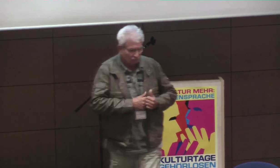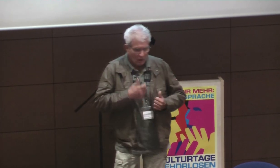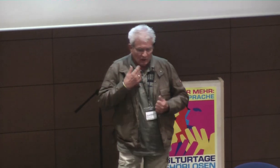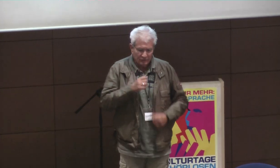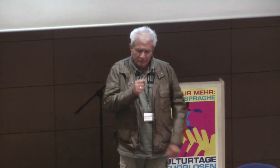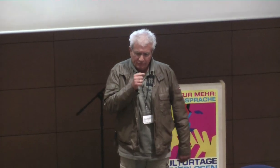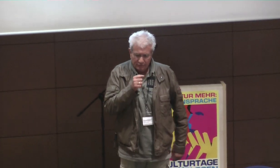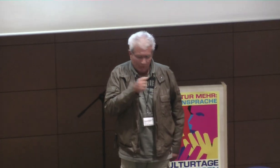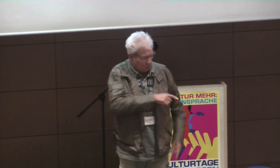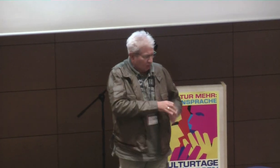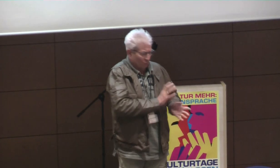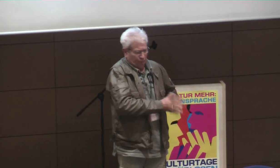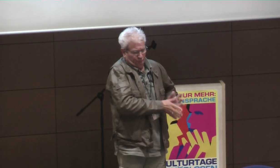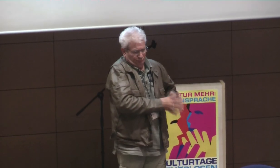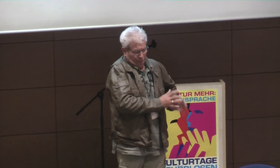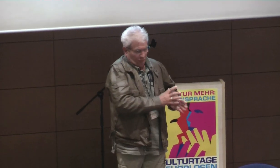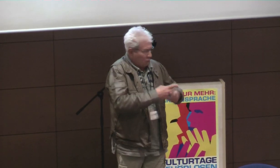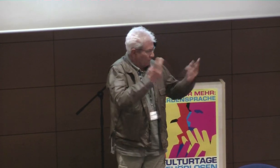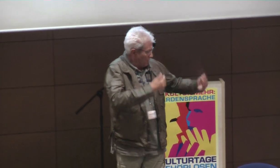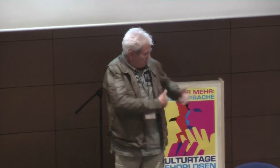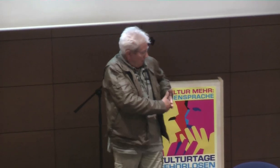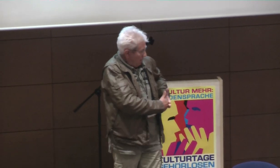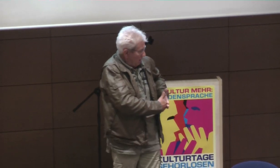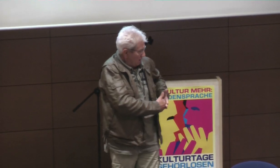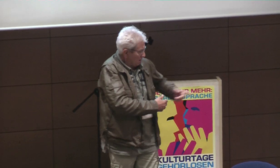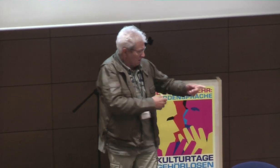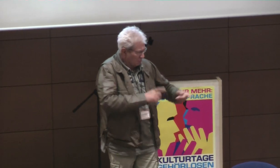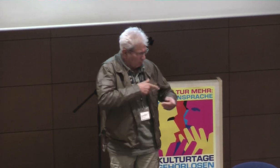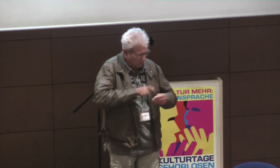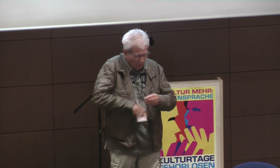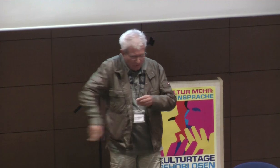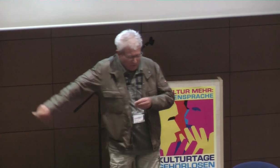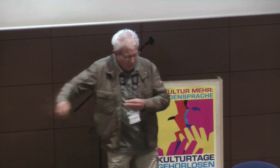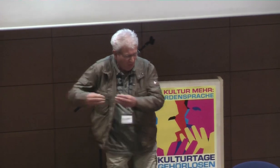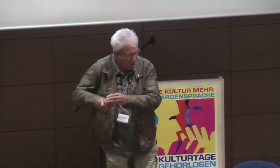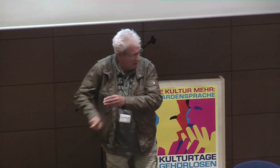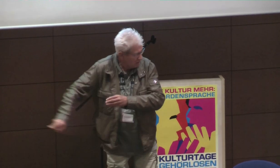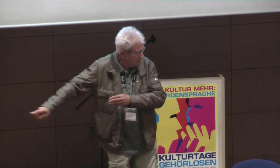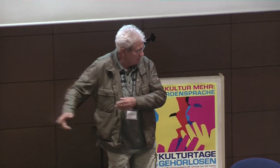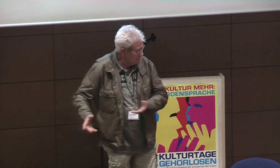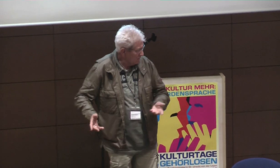da war auf jeden Fall ein Dolmetscher dabei, und, äh, egal wer da jetzt gesprochen hat, da war der Dolmetscher direkt, äh, äh, äh, warum